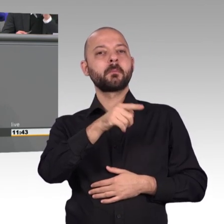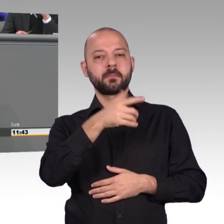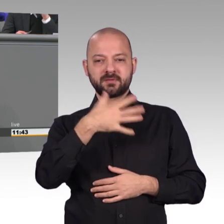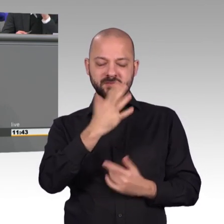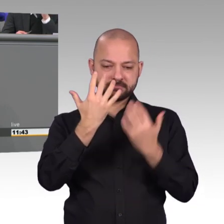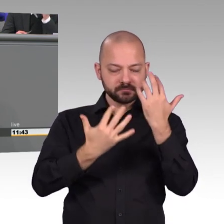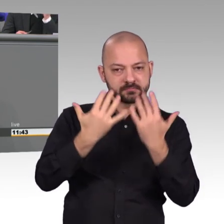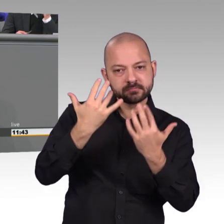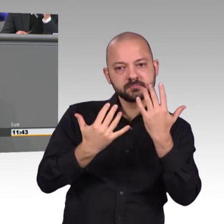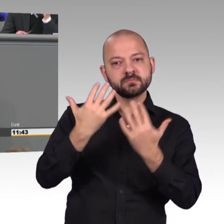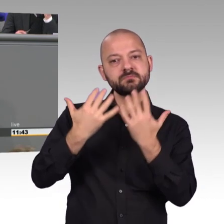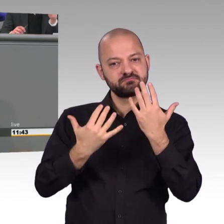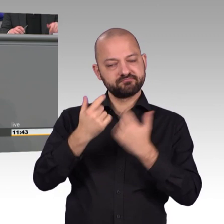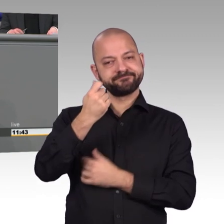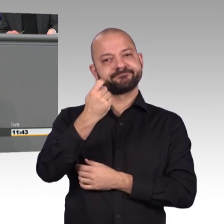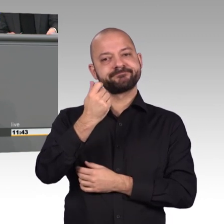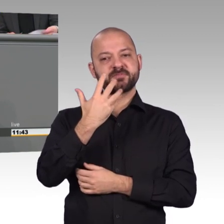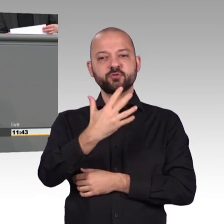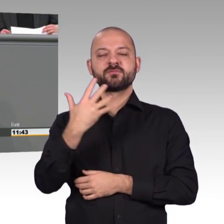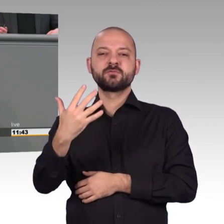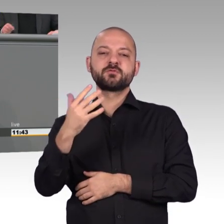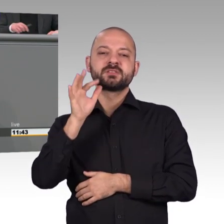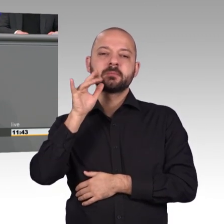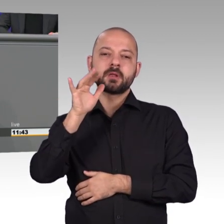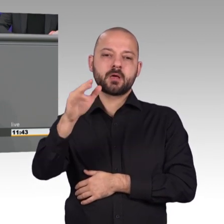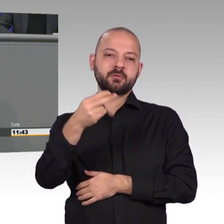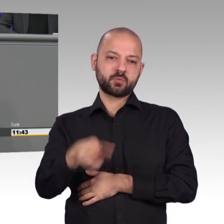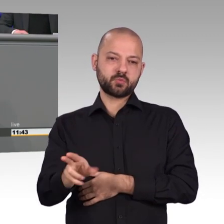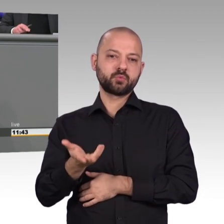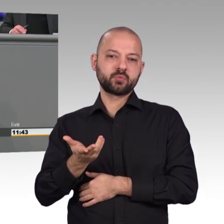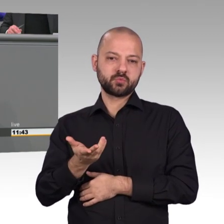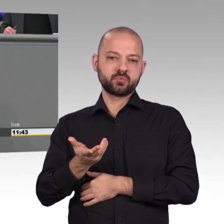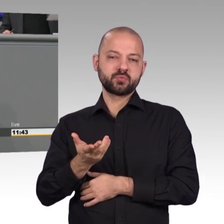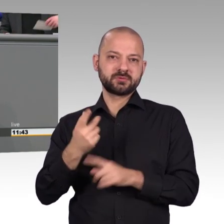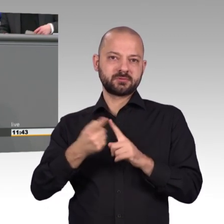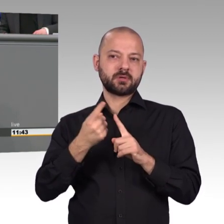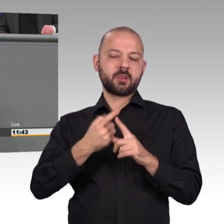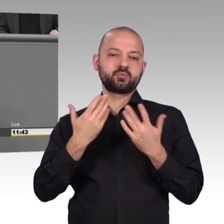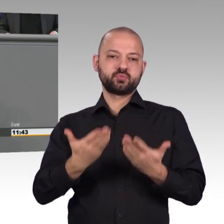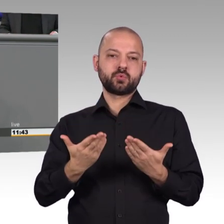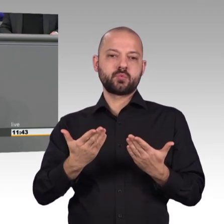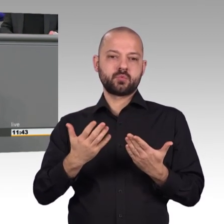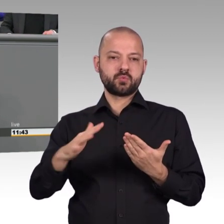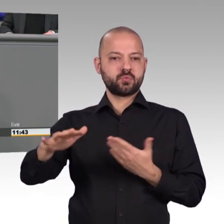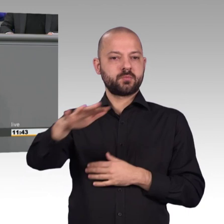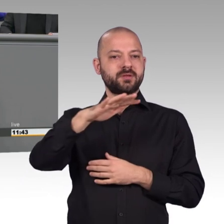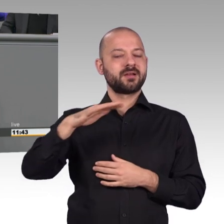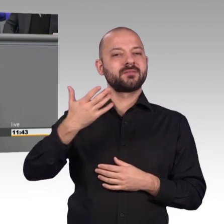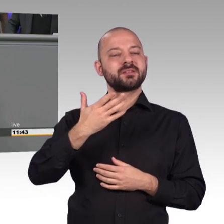auch Privathaushalte und somit Kinder, Jugendliche und Senioren geraten zunehmend in den Fokus. Das BKA